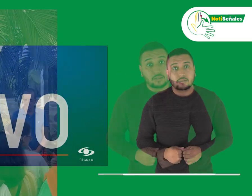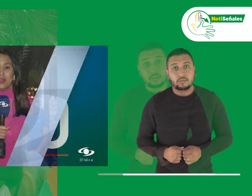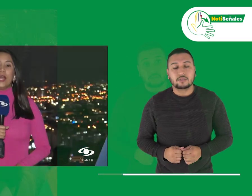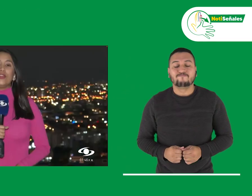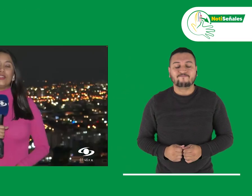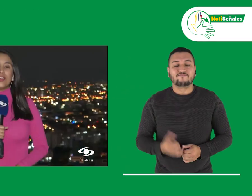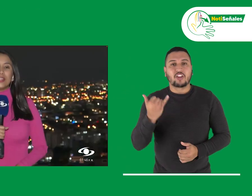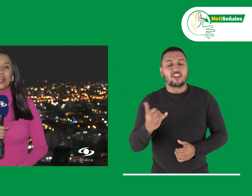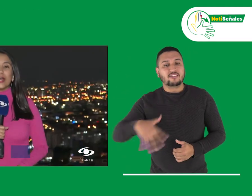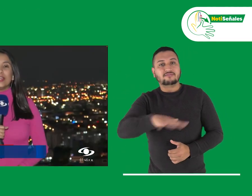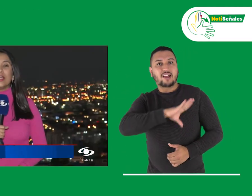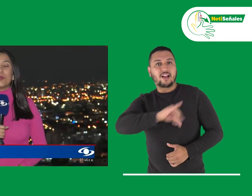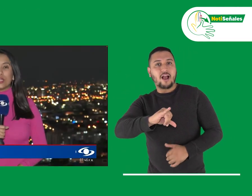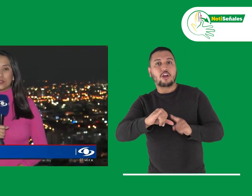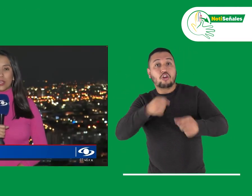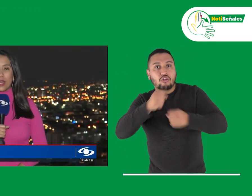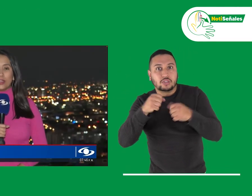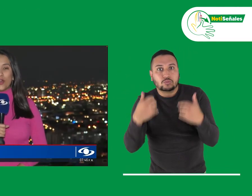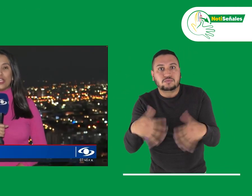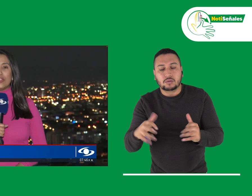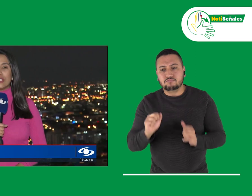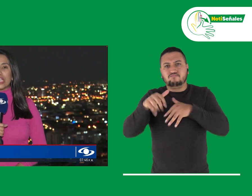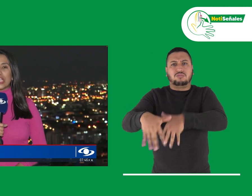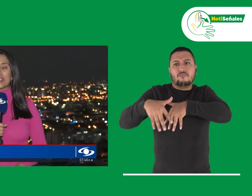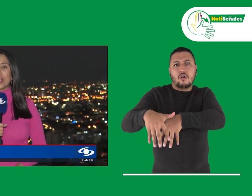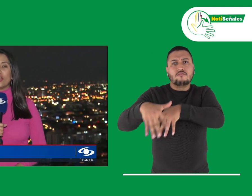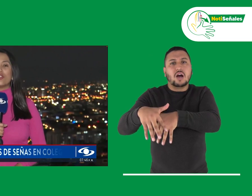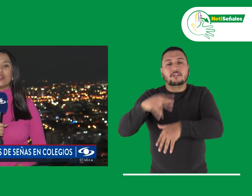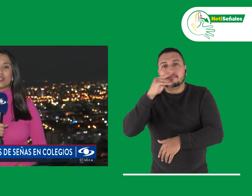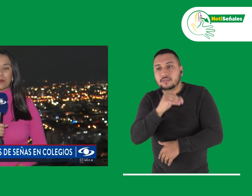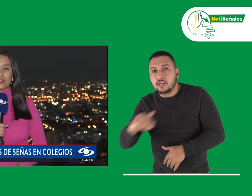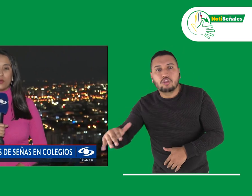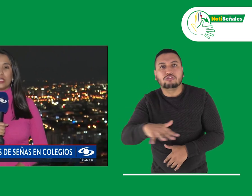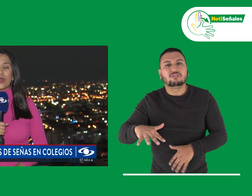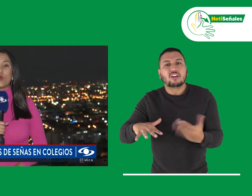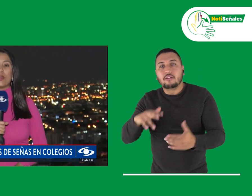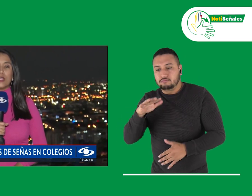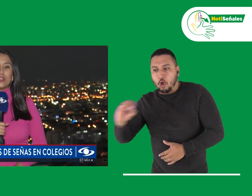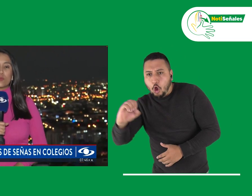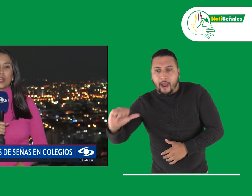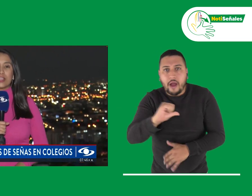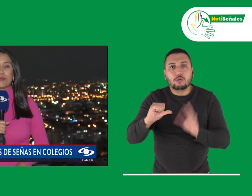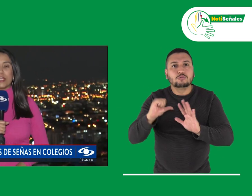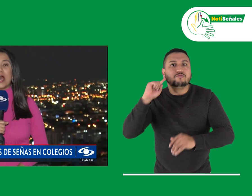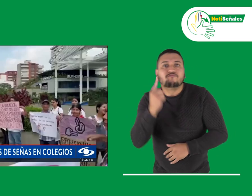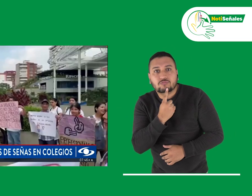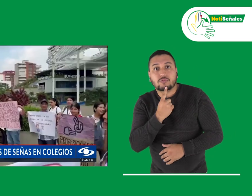La noticia del día en Cali es la protesta que adelantaron niños y niñas en condición de discapacidad auditiva en compañía de sus padres de familia a las